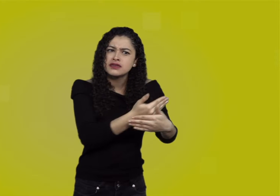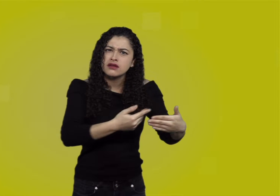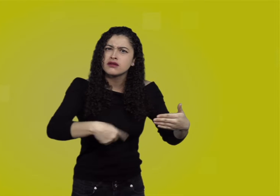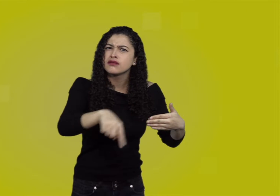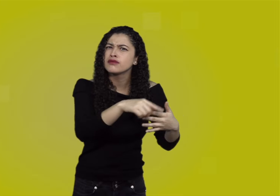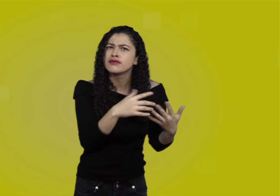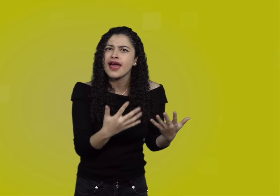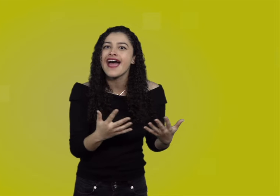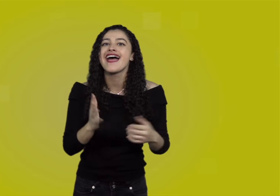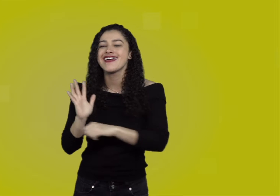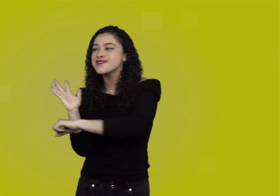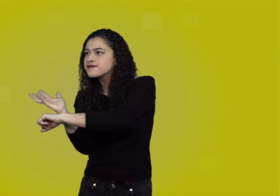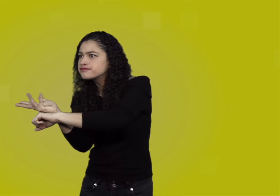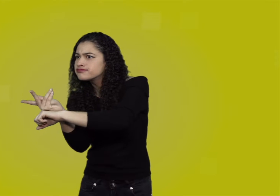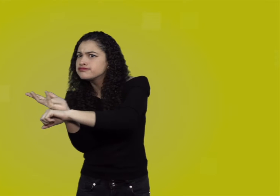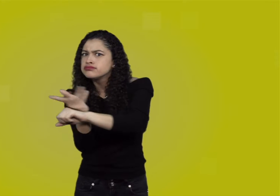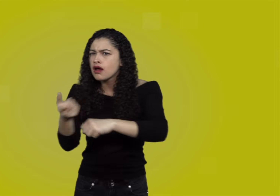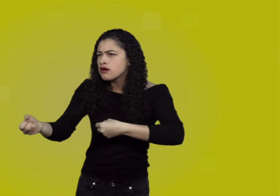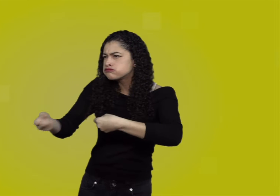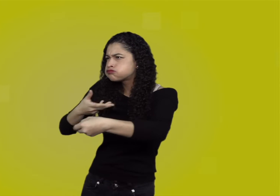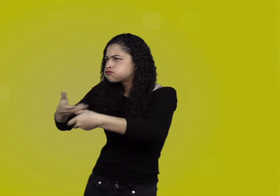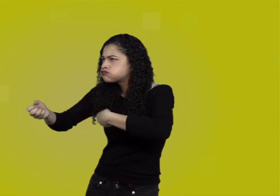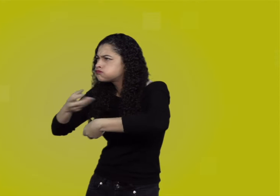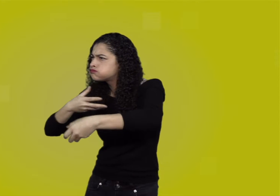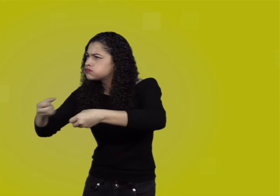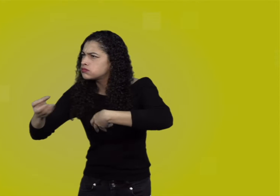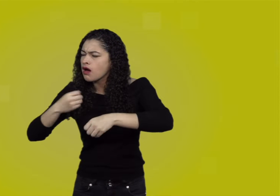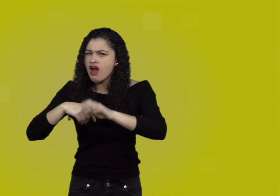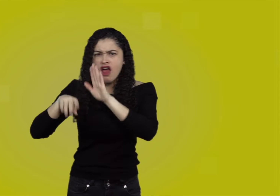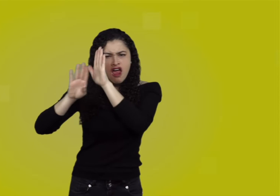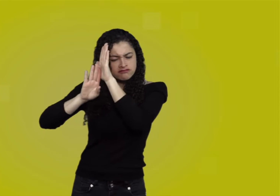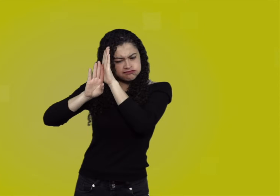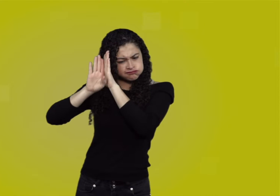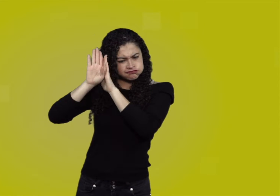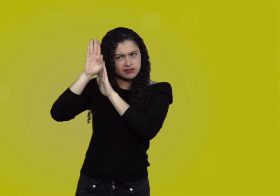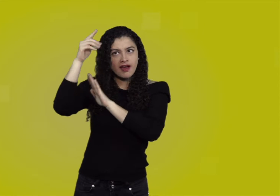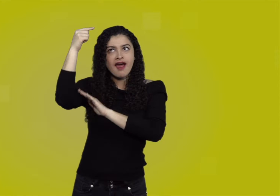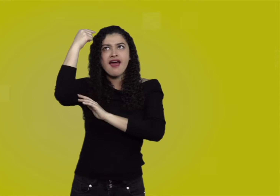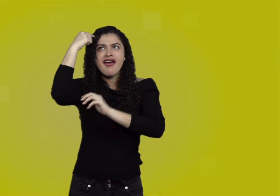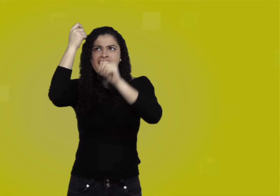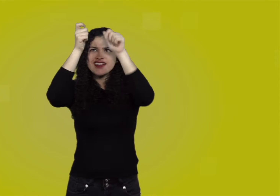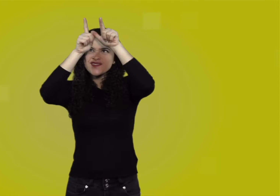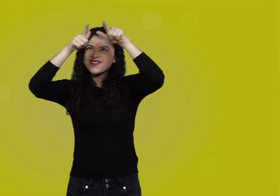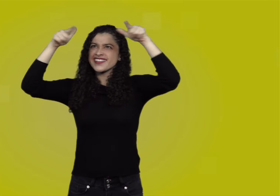de la educación inicial. ¿Qué actividades aportan para que los niños desarrollen estos tipos de lenguaje?